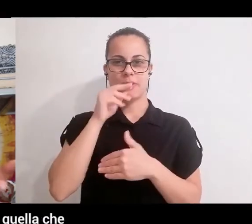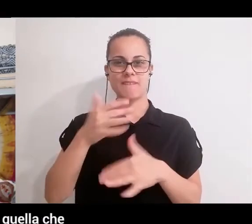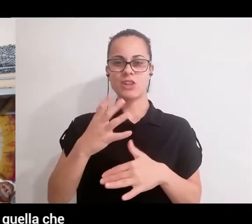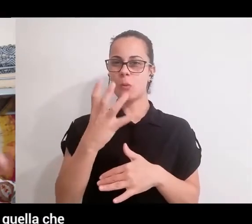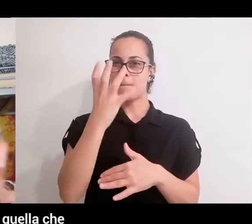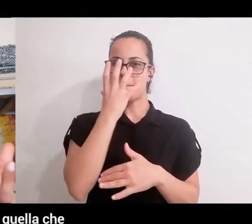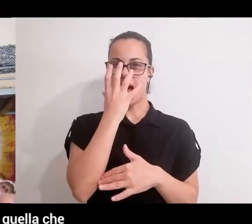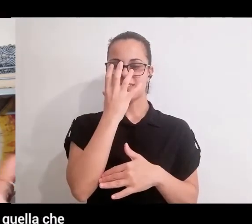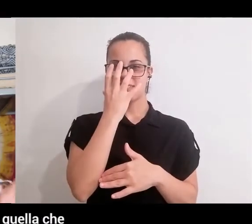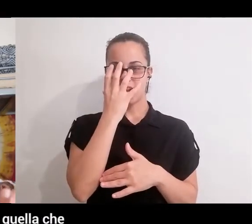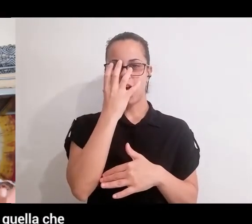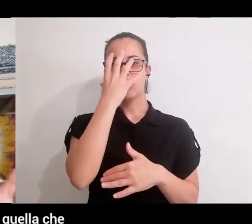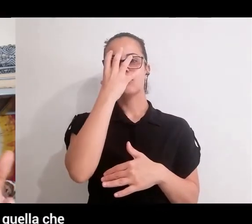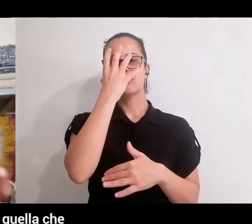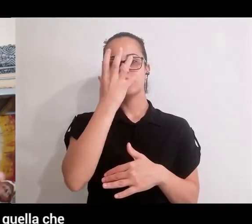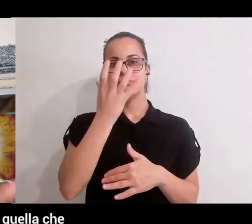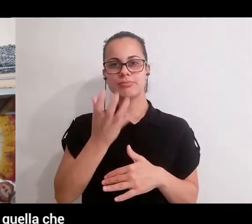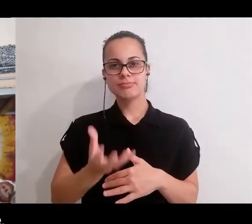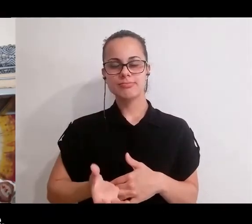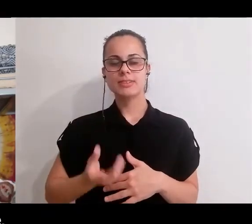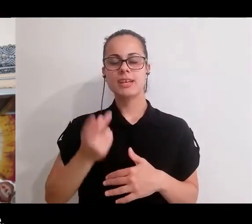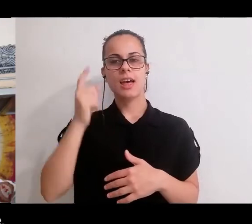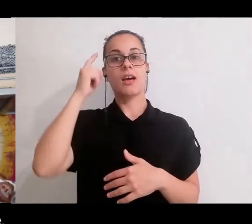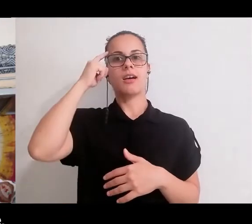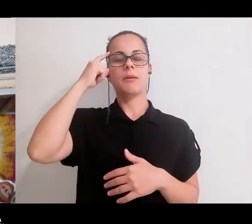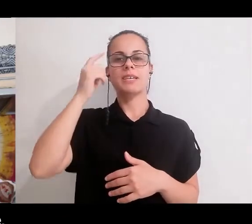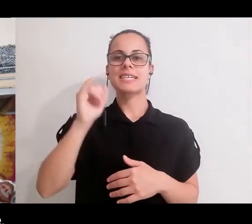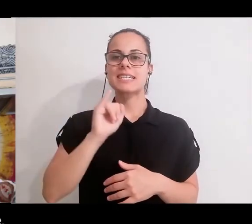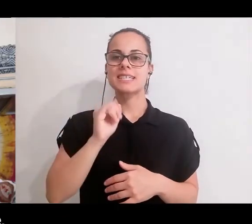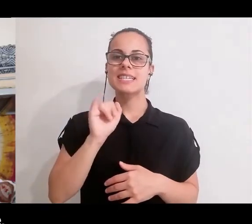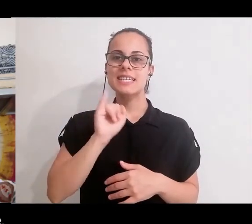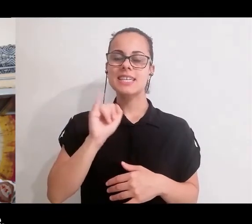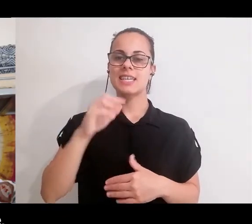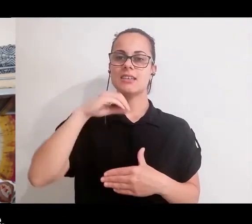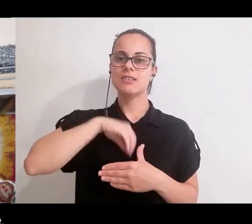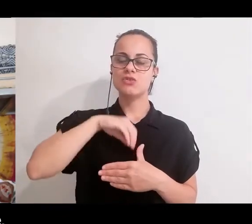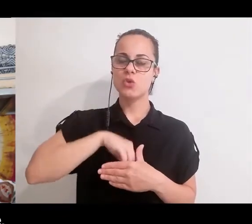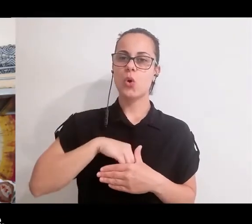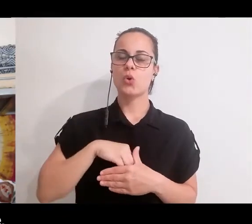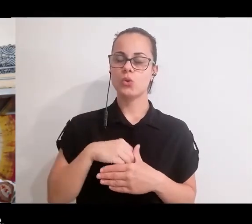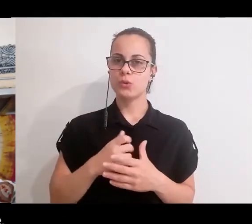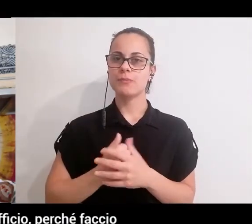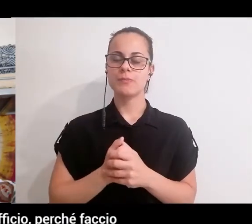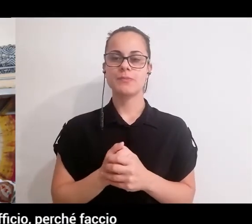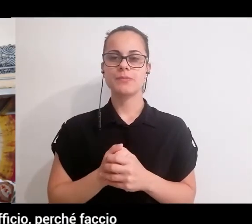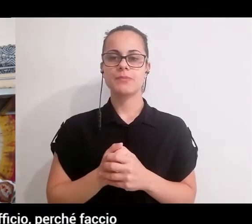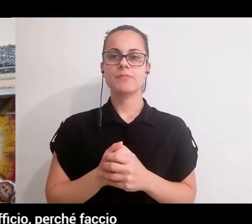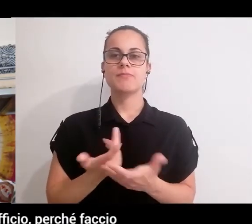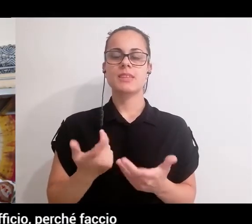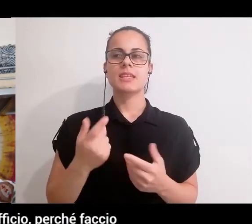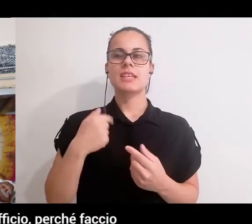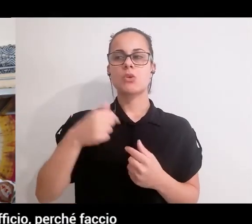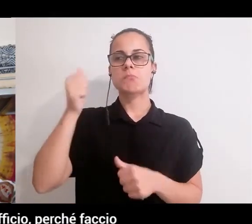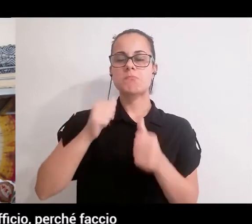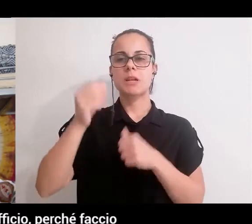della mia identità della mia finta identità quella che avevo creato e in cui credevo fermamente quindi io sono